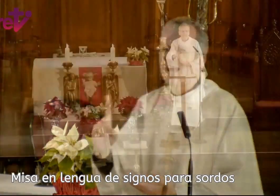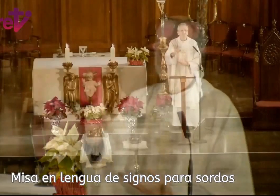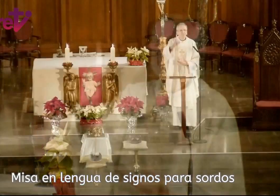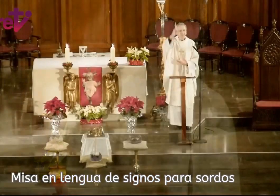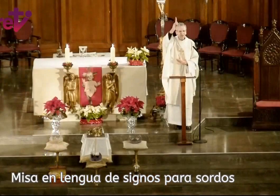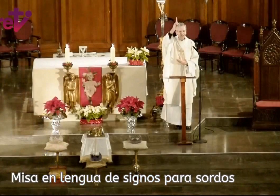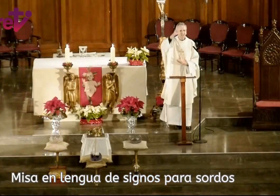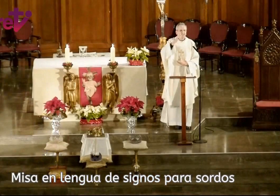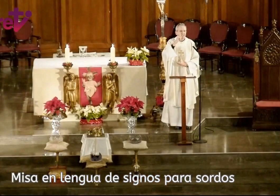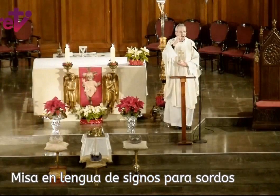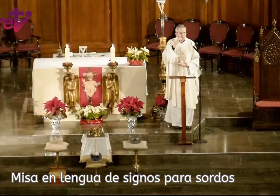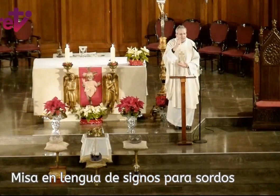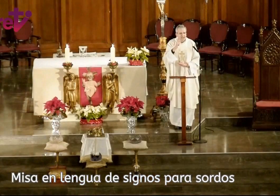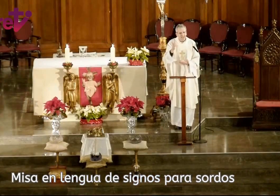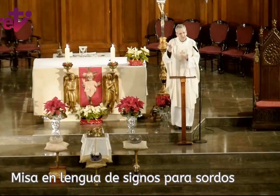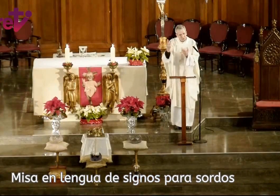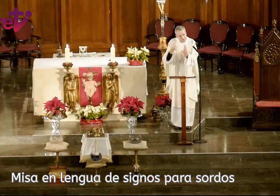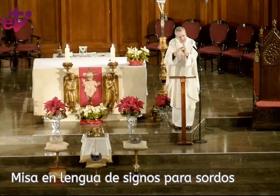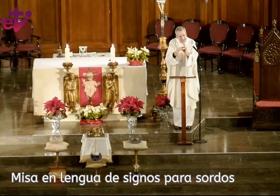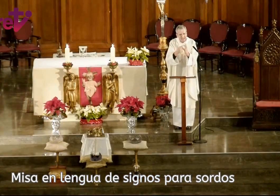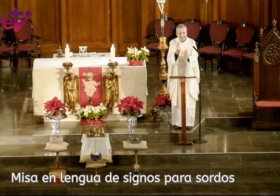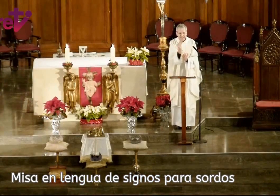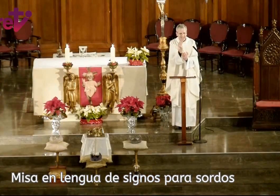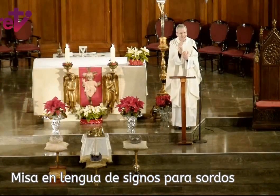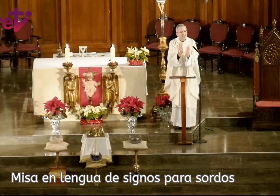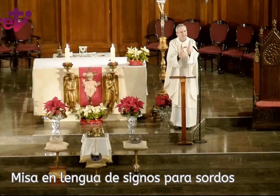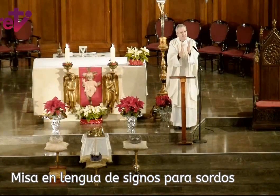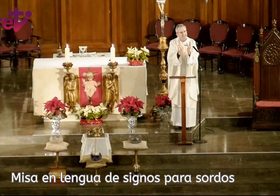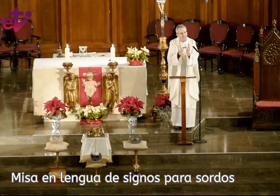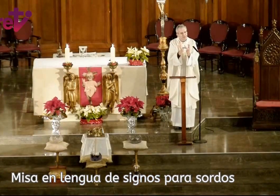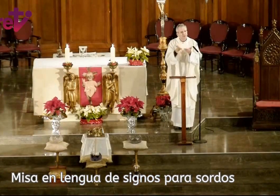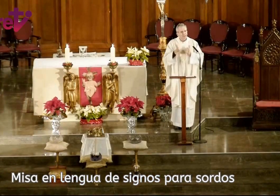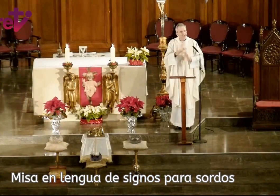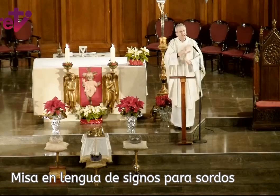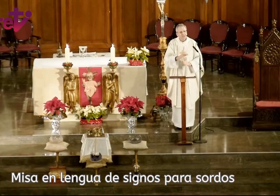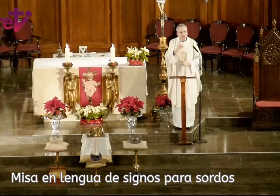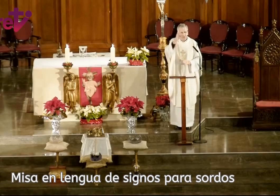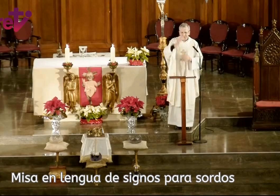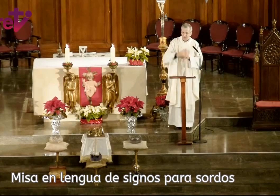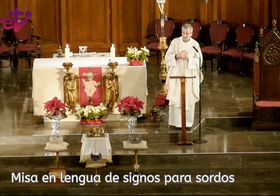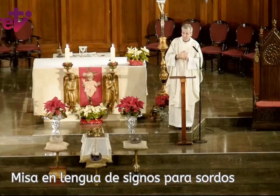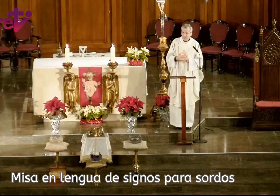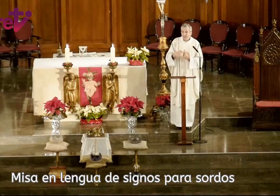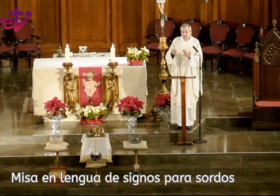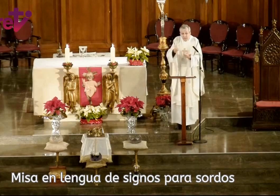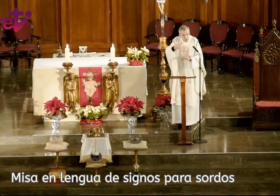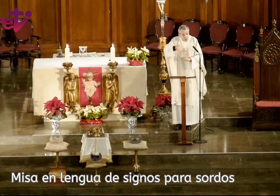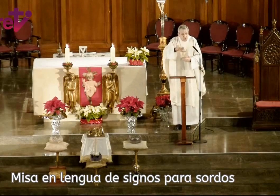está Dios y está la humanidad unida en ese niño, el niño Dios. Y nosotros,